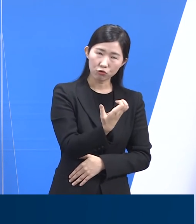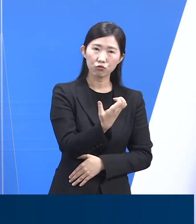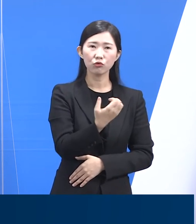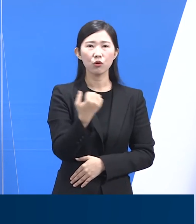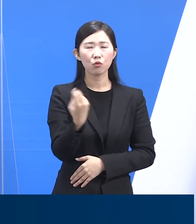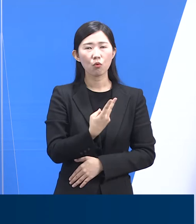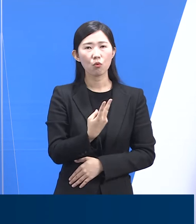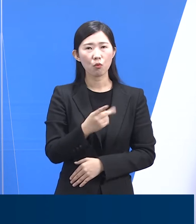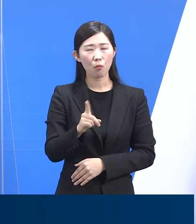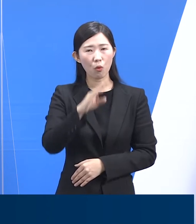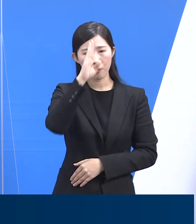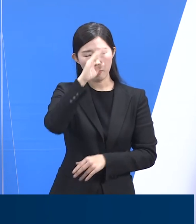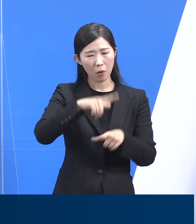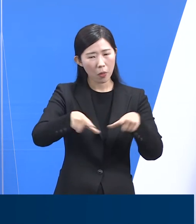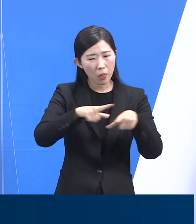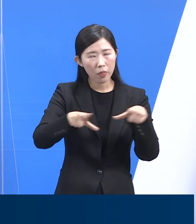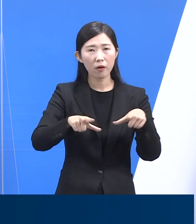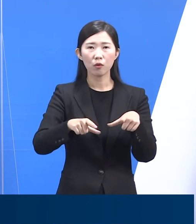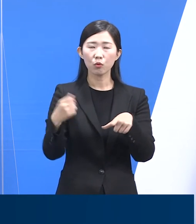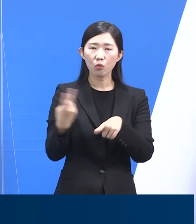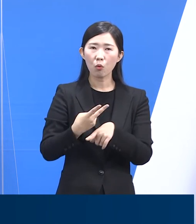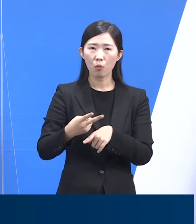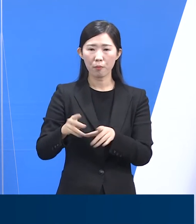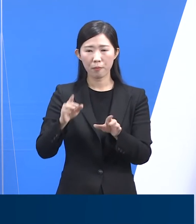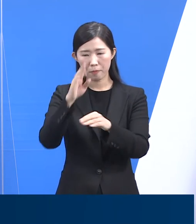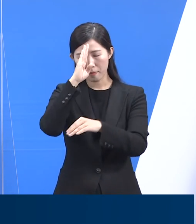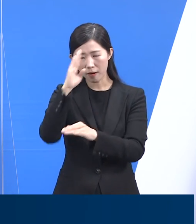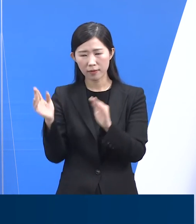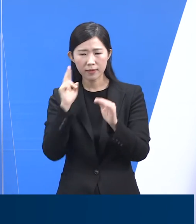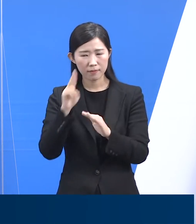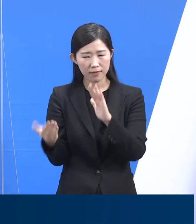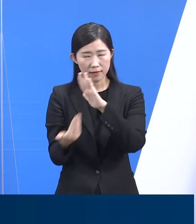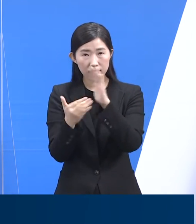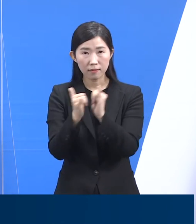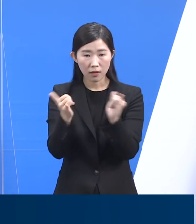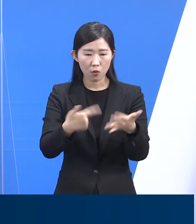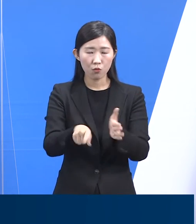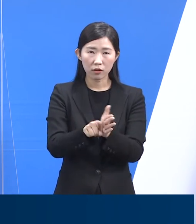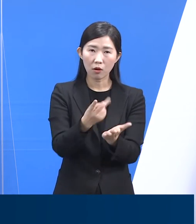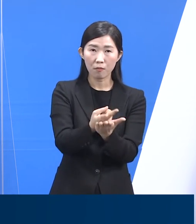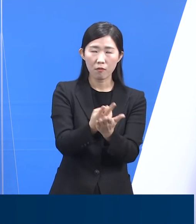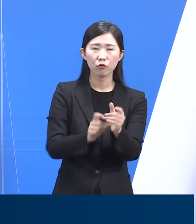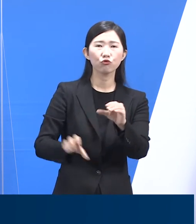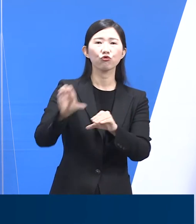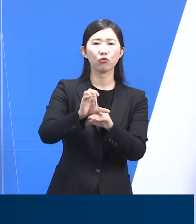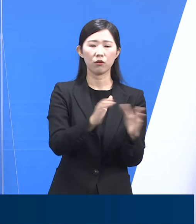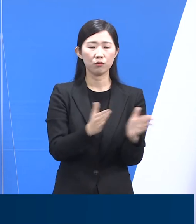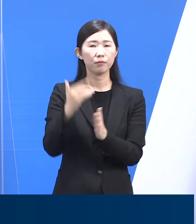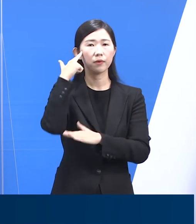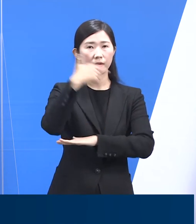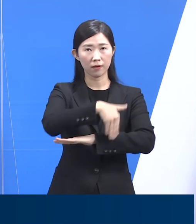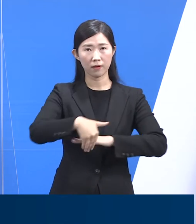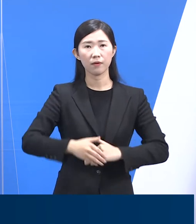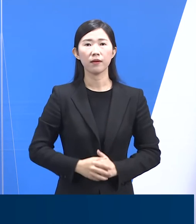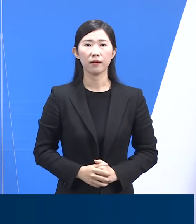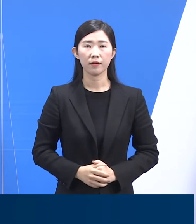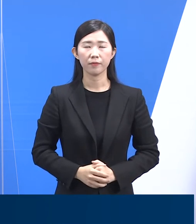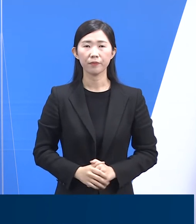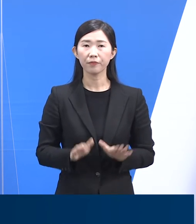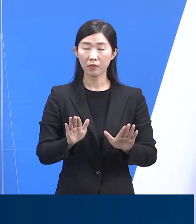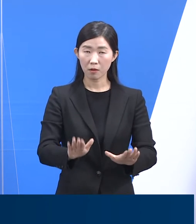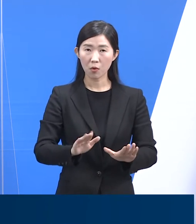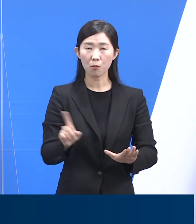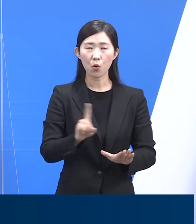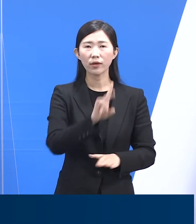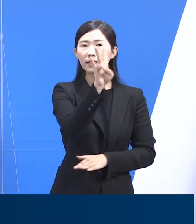중증 79병상 등 총 614병상을 추가적으로 확보할 계획입니다. 이번 주에는